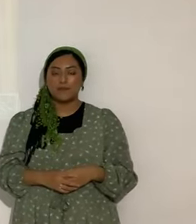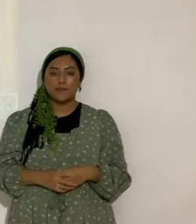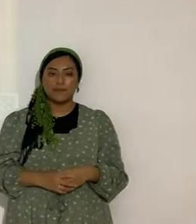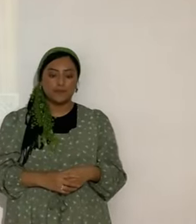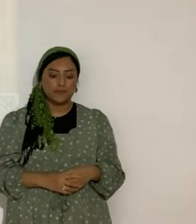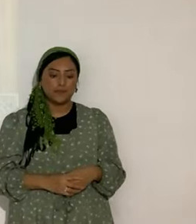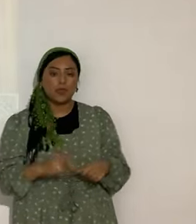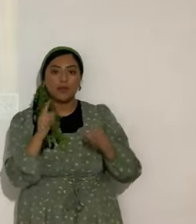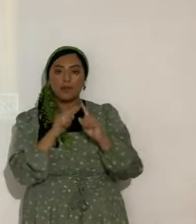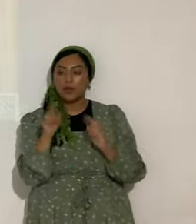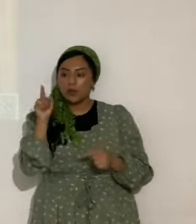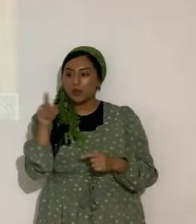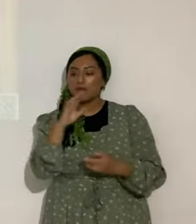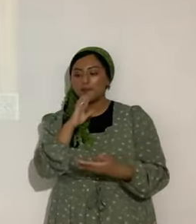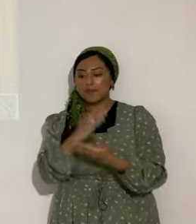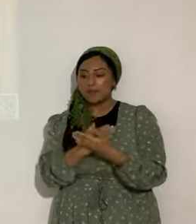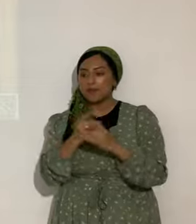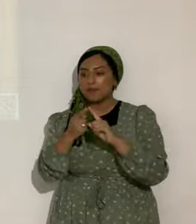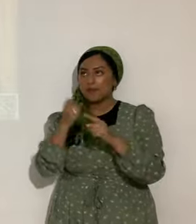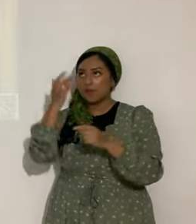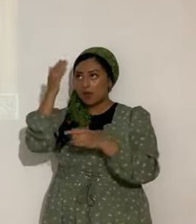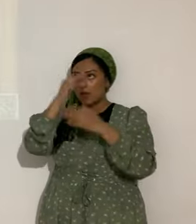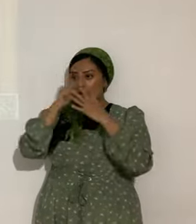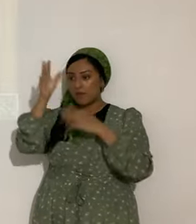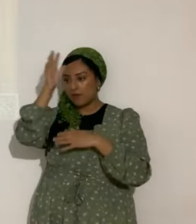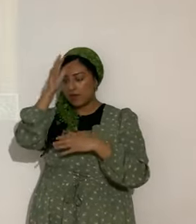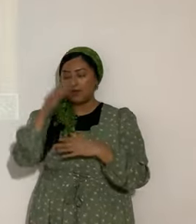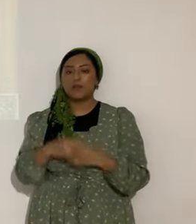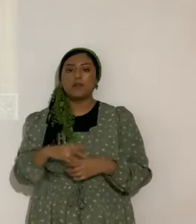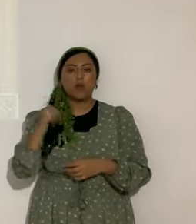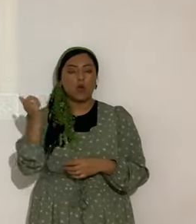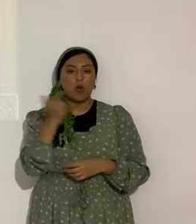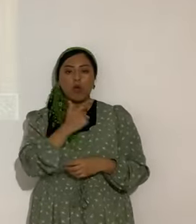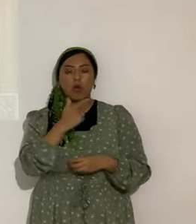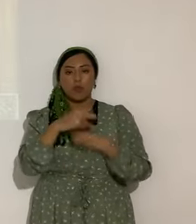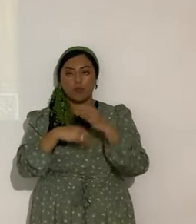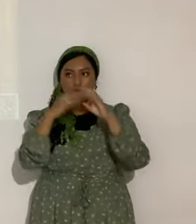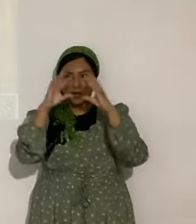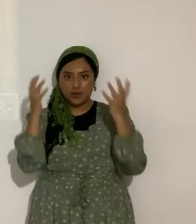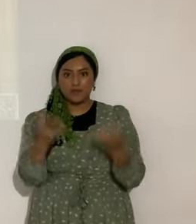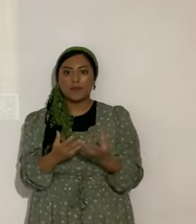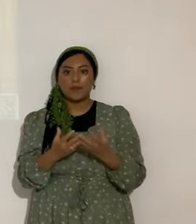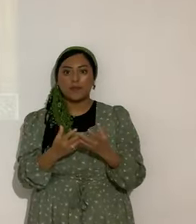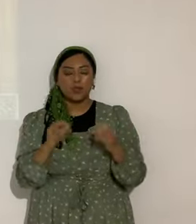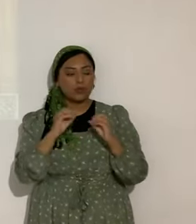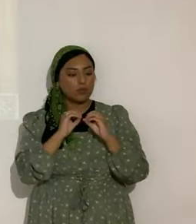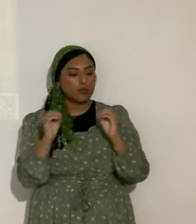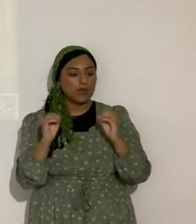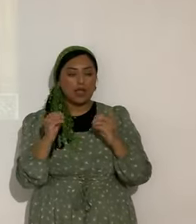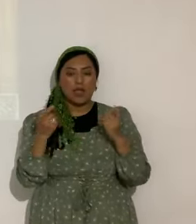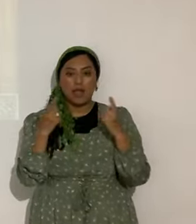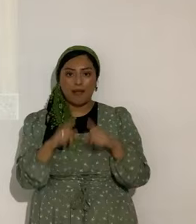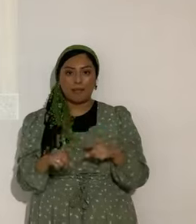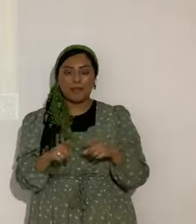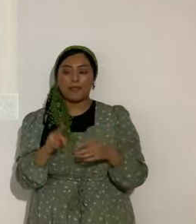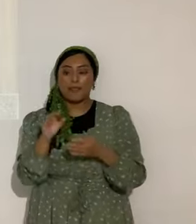Pero ustedes son hijas del Eterno, hermanas, allá en Argentina y todos en el mundo, a bendito, y da vacados y nada va a pasar. O de ese tipo de